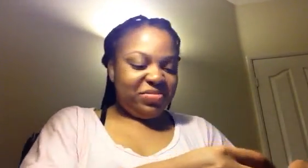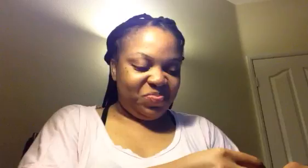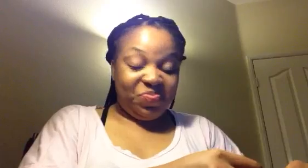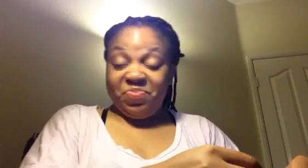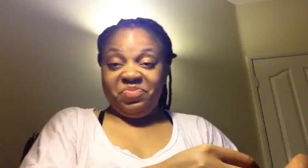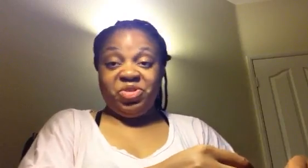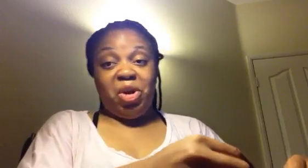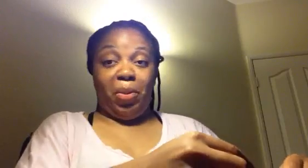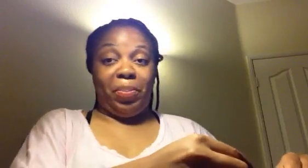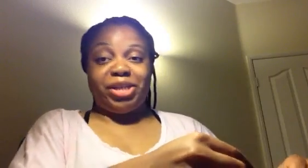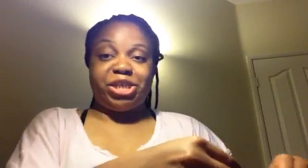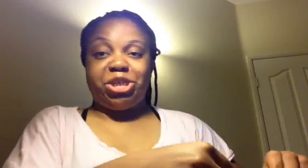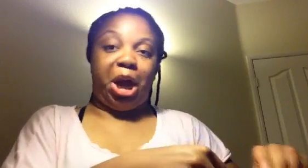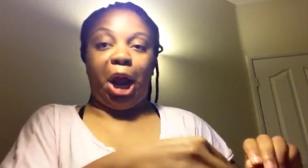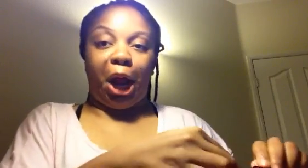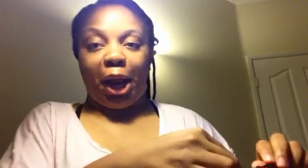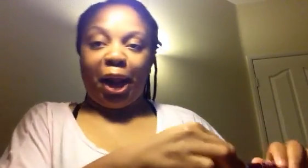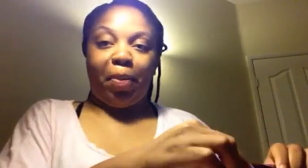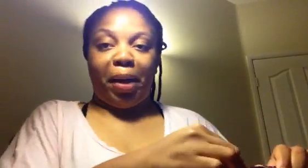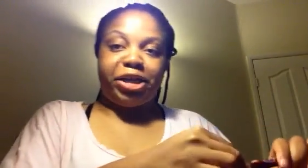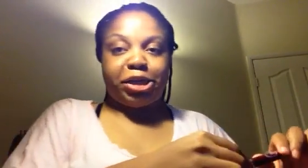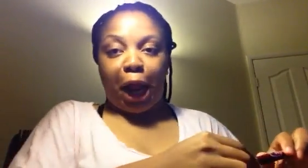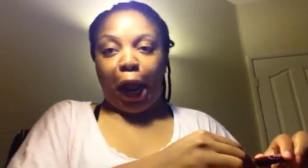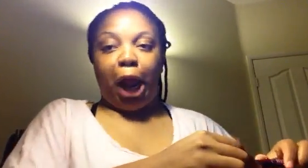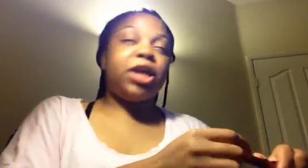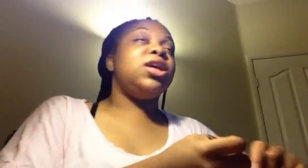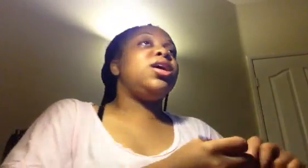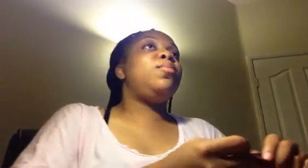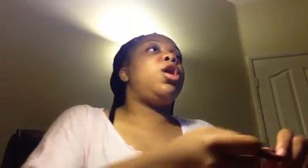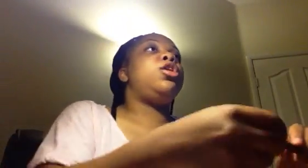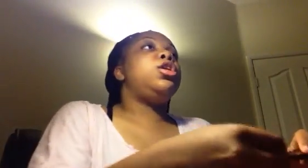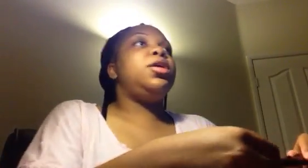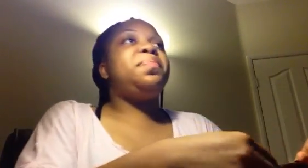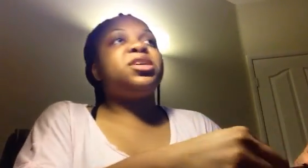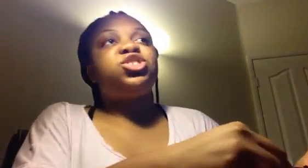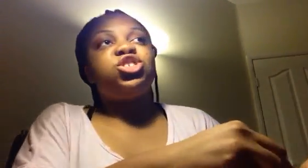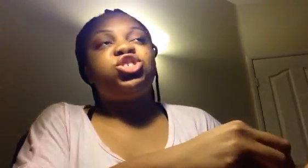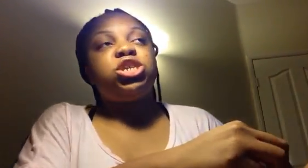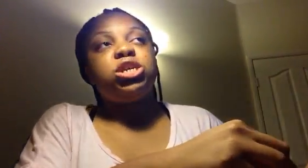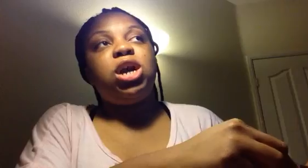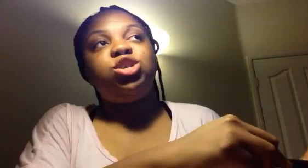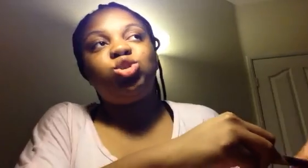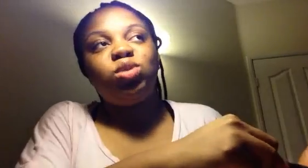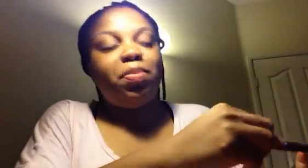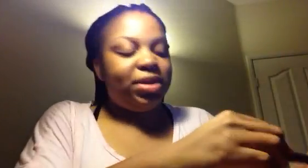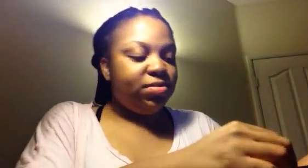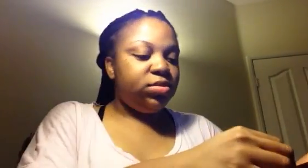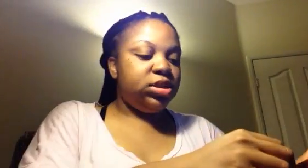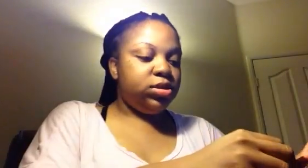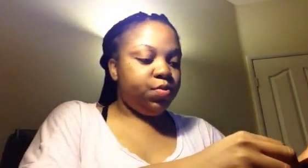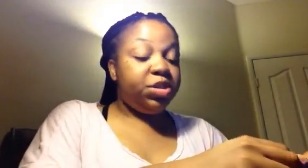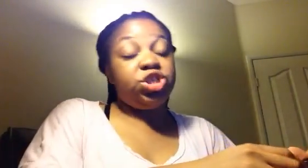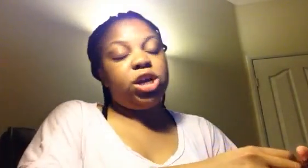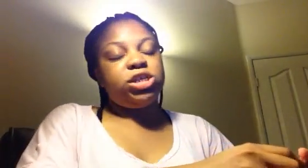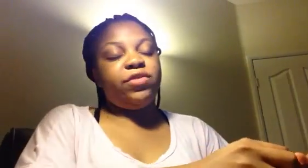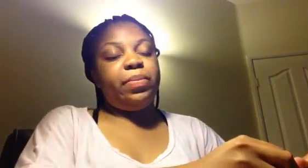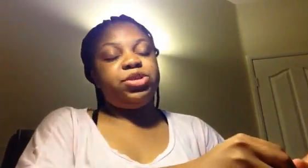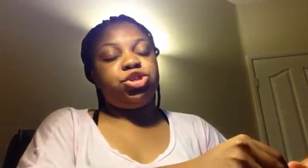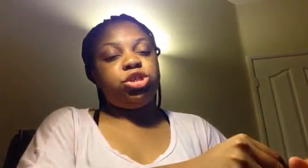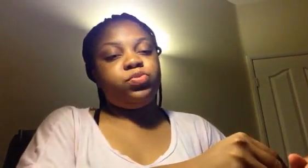Parlons du grand Petiteur. Bon, le Petiteur a joué le premier match. Déjà, quand j'ai vu le Petiteur,